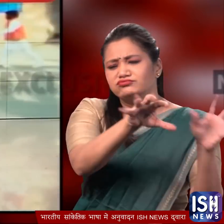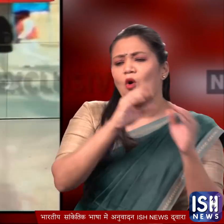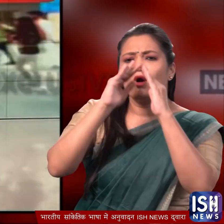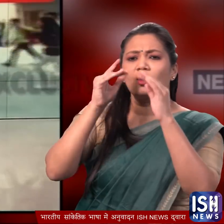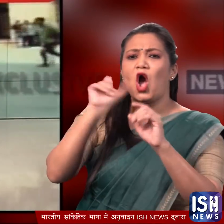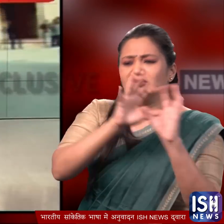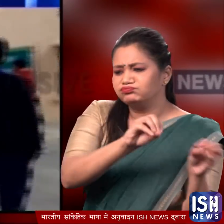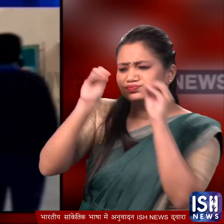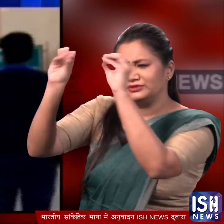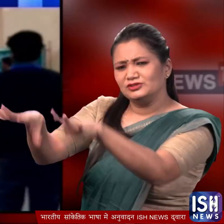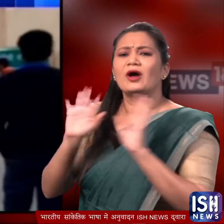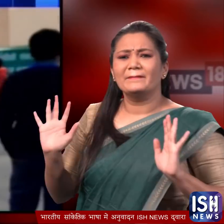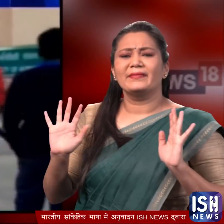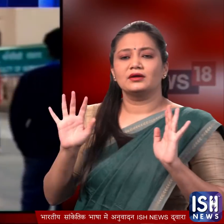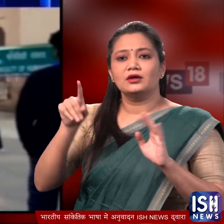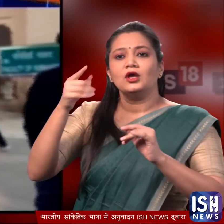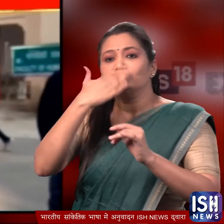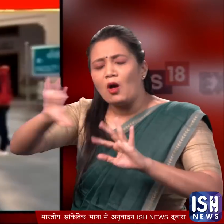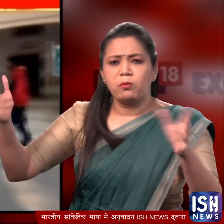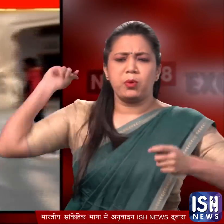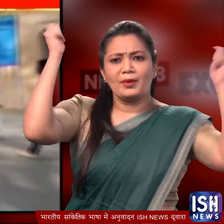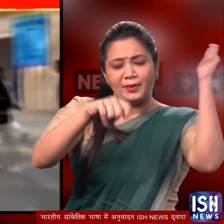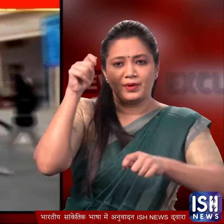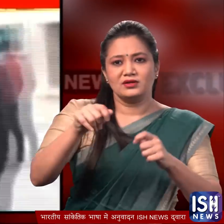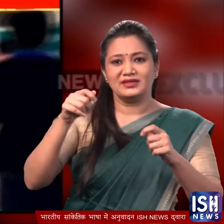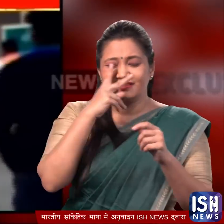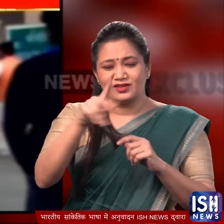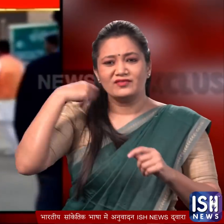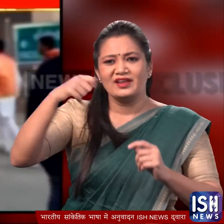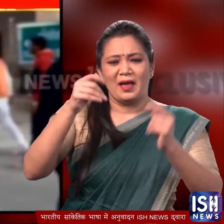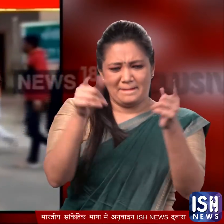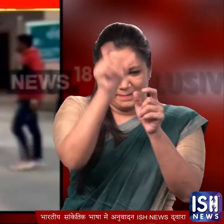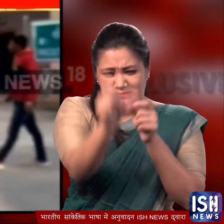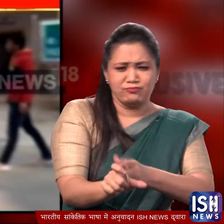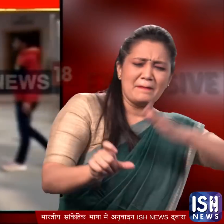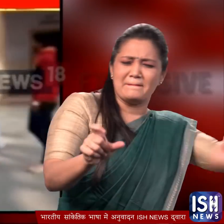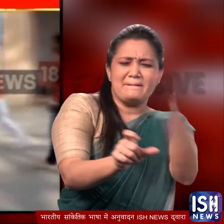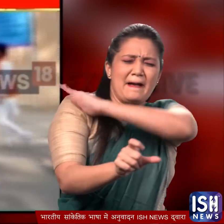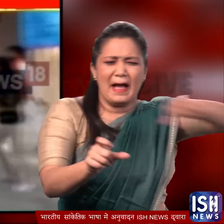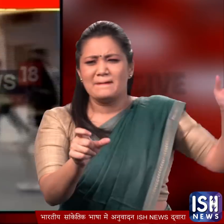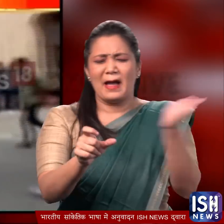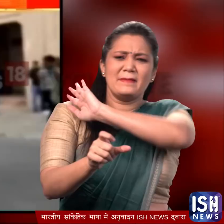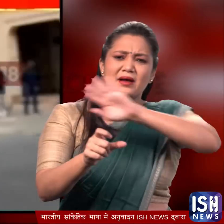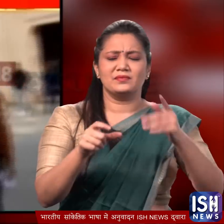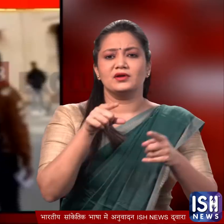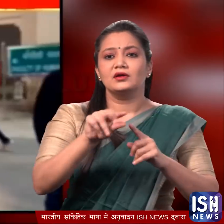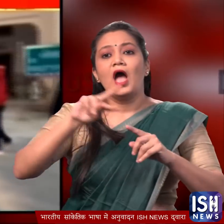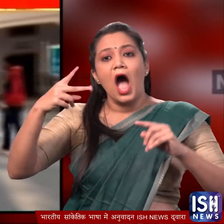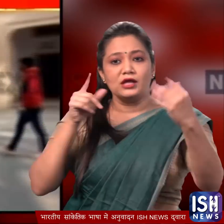तभी कुछ चात्रों ने उस पर हमला कर दिया सामने आई एक तस्वीर में एक लड़का उसे पकड़ कर थपड़ों से पीटता देखा इसी बीच एक दूसरे